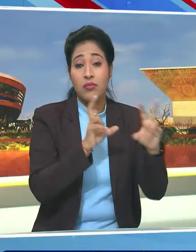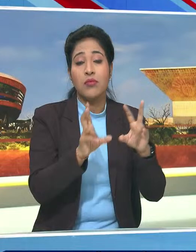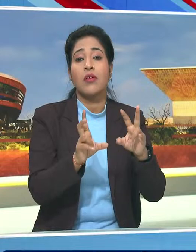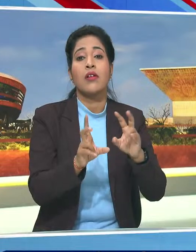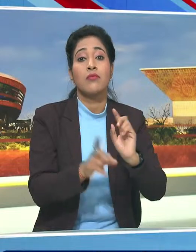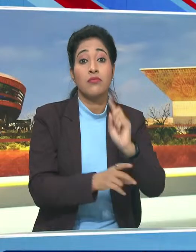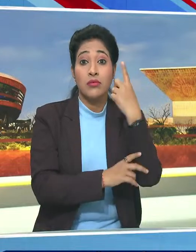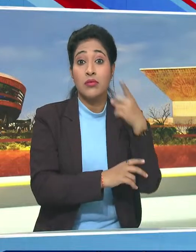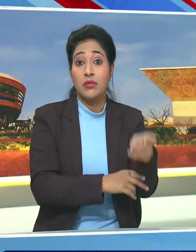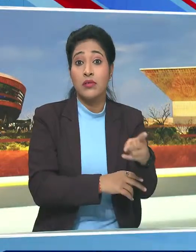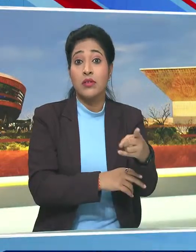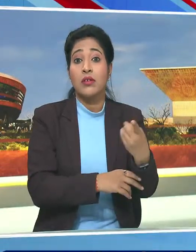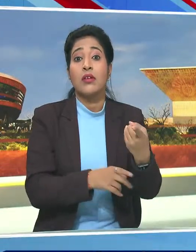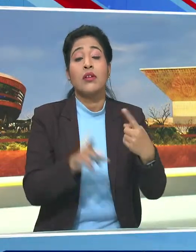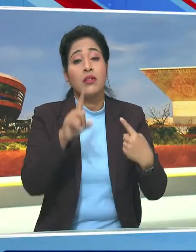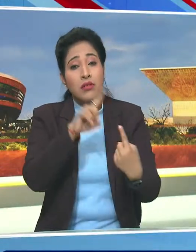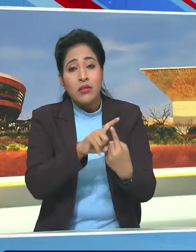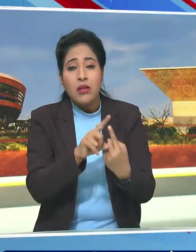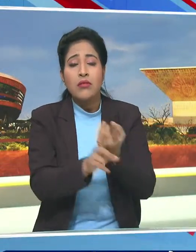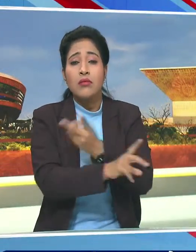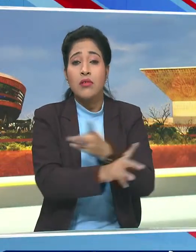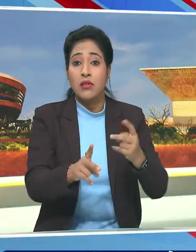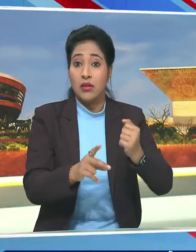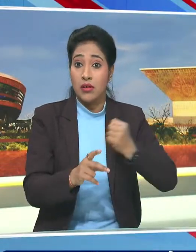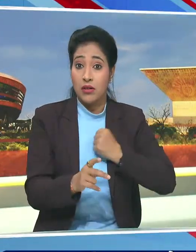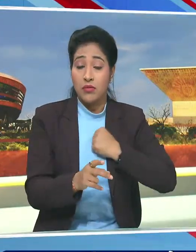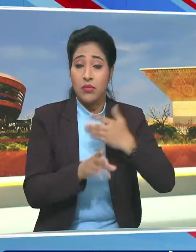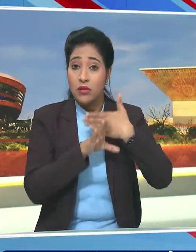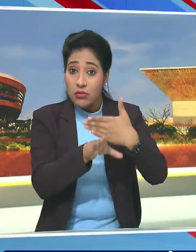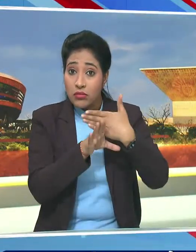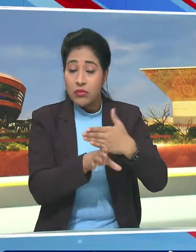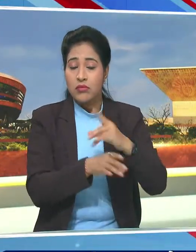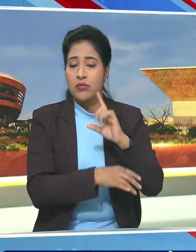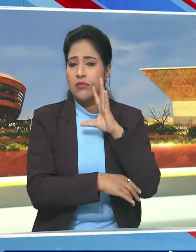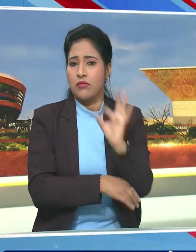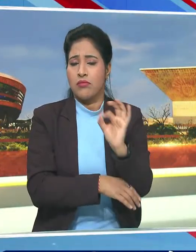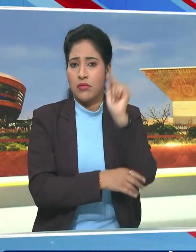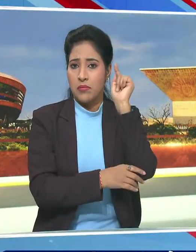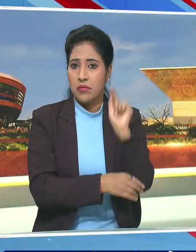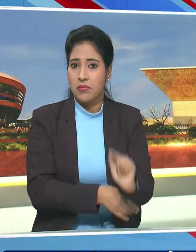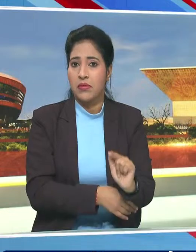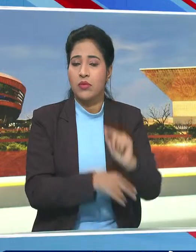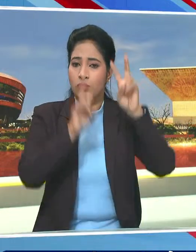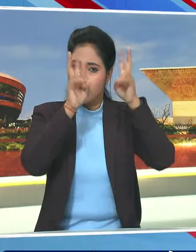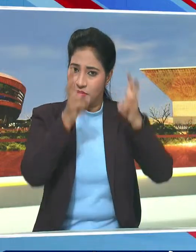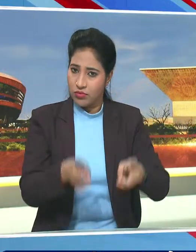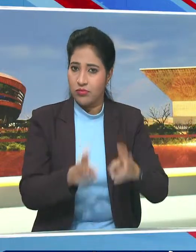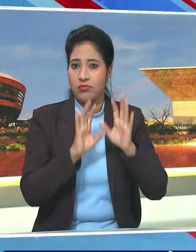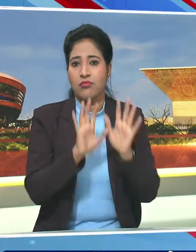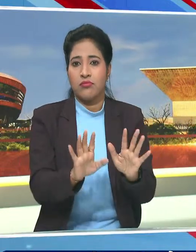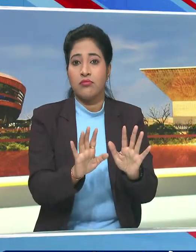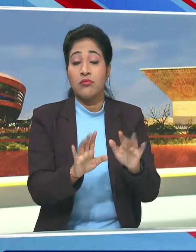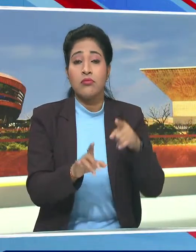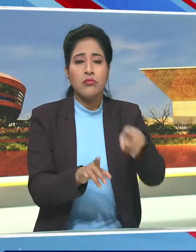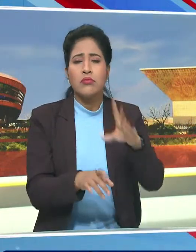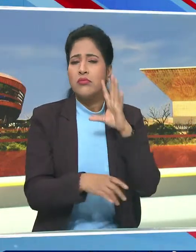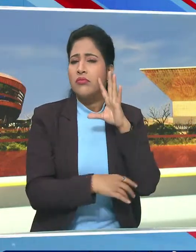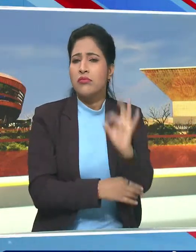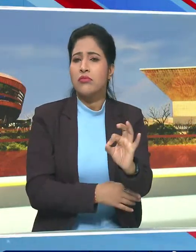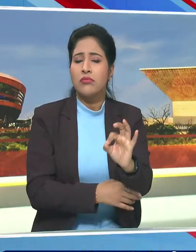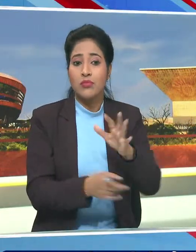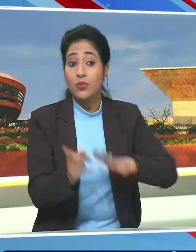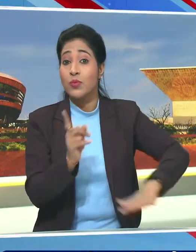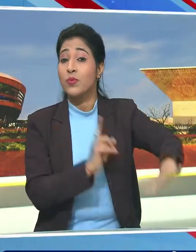और Drug Trafficking हमारी साजा प्रात्विक्ता के विशय है इस महत्वपुण